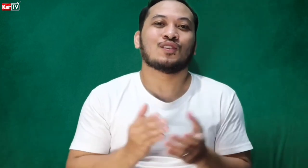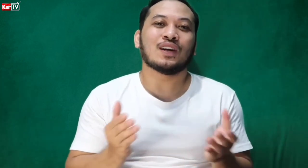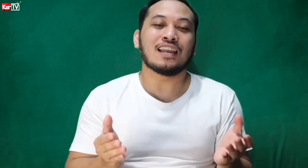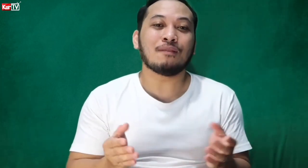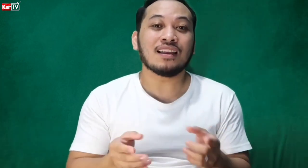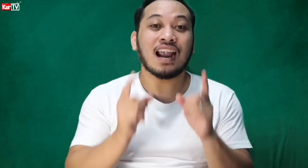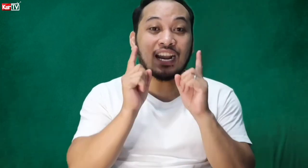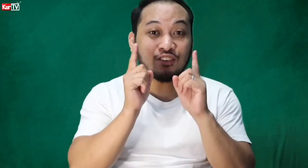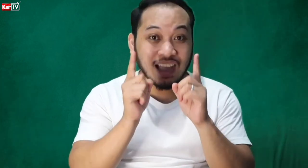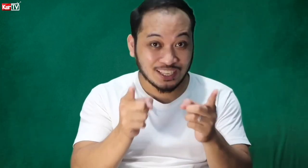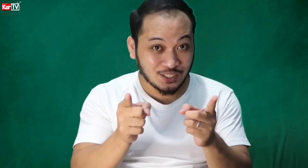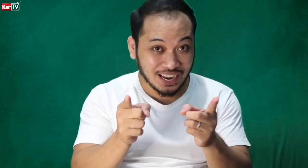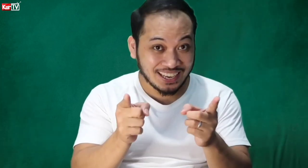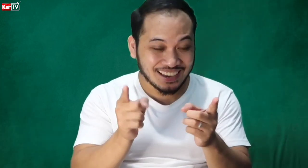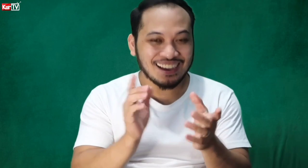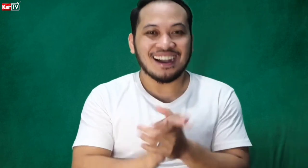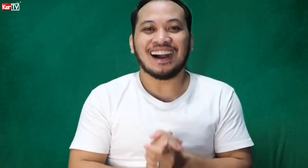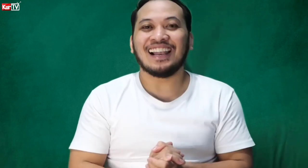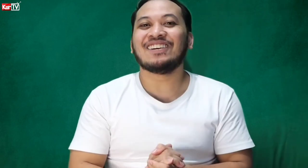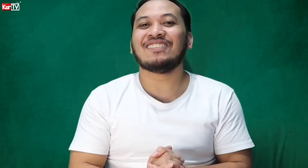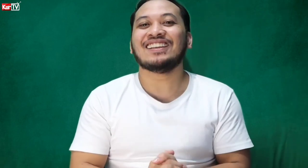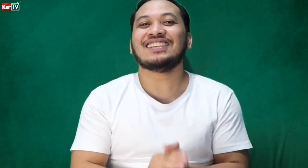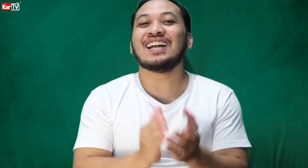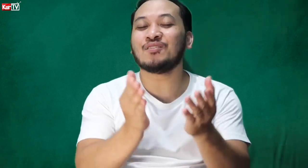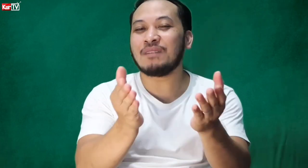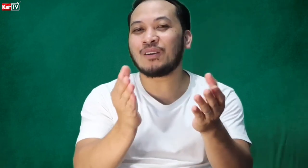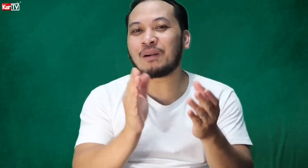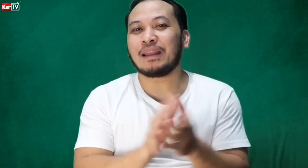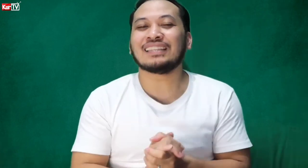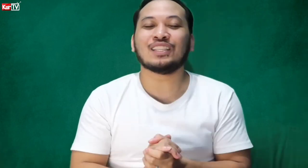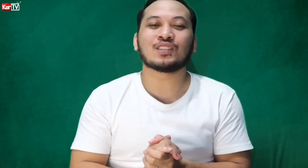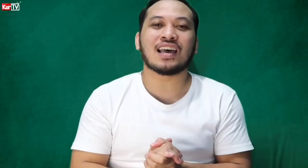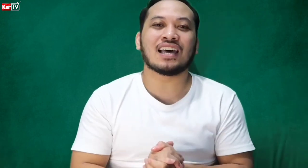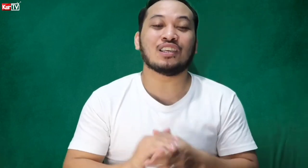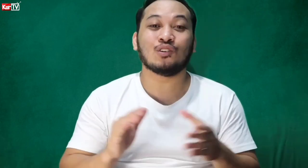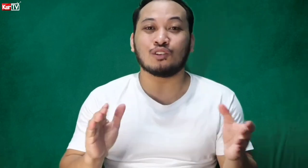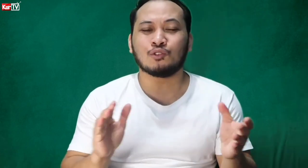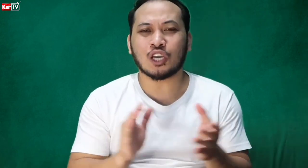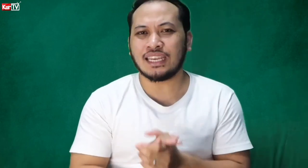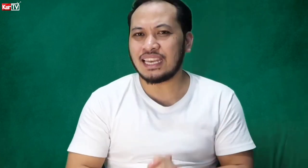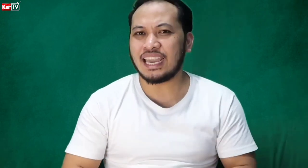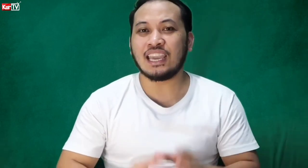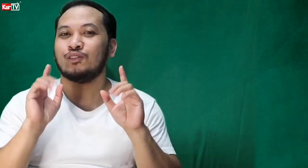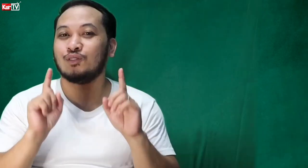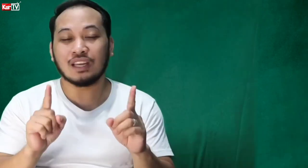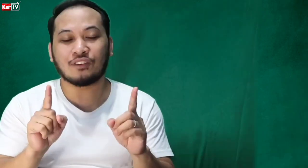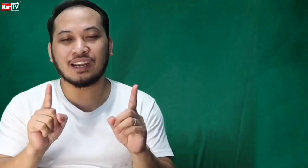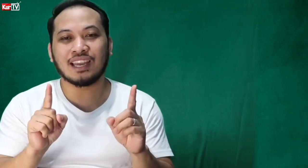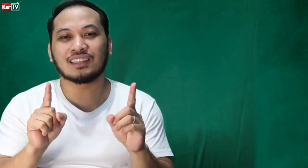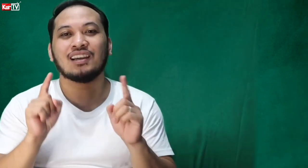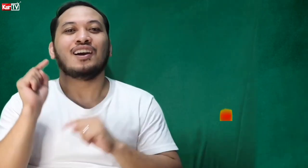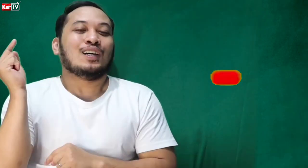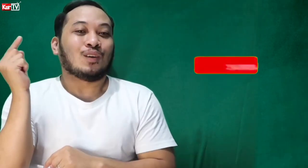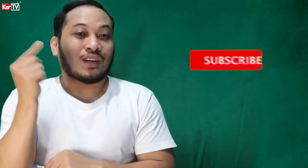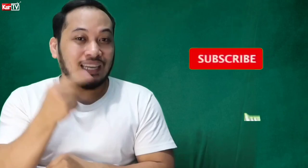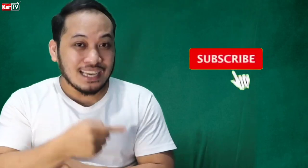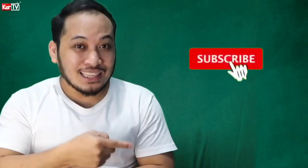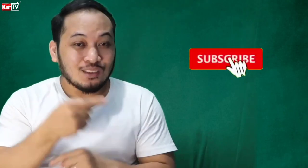So, kaya naman, are you guys ready? Alam mo naman yan, kung bago ko pa lang dito sa ating YouTube channel, eh, do not forget to click the